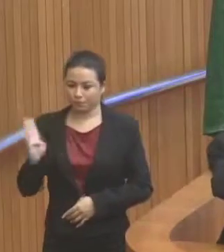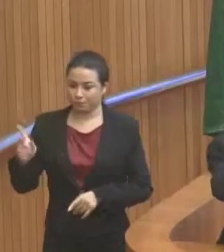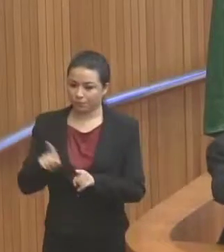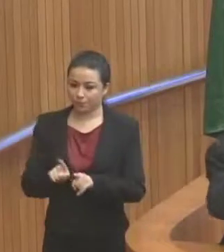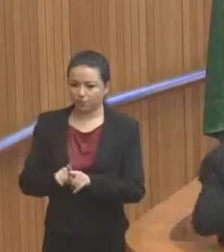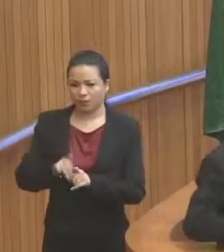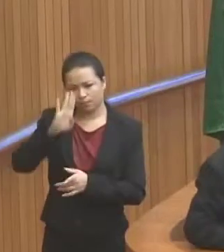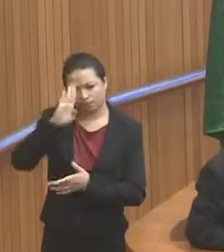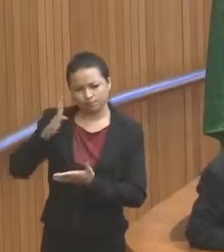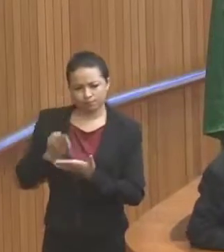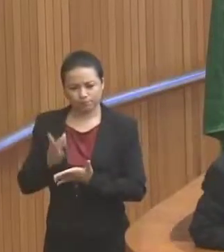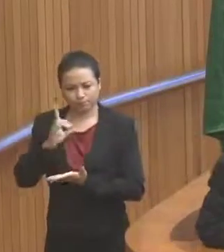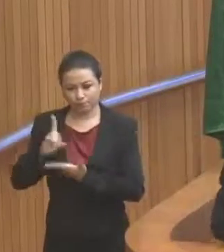resolvido. Muito obrigado, senhor presidente.